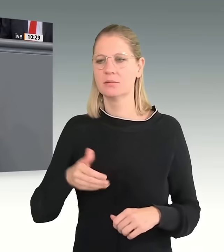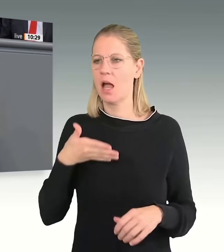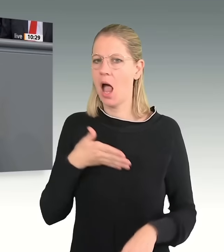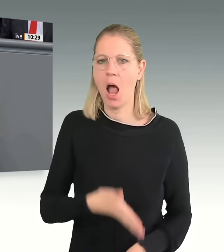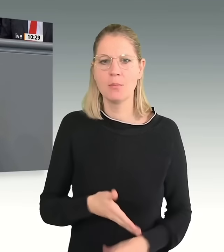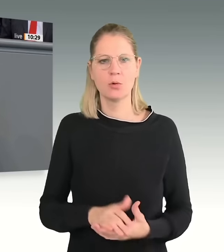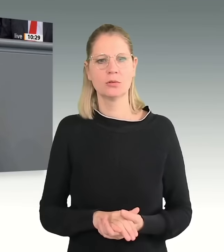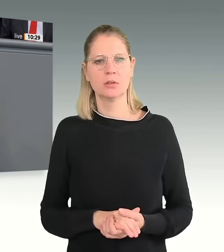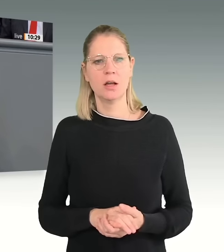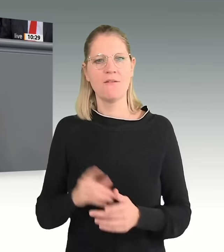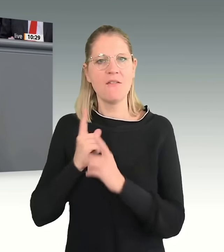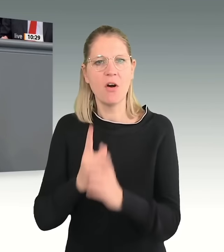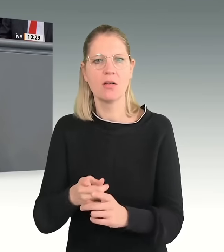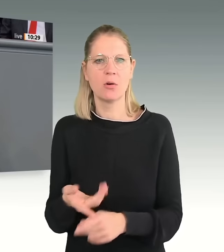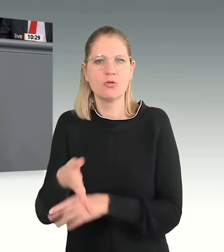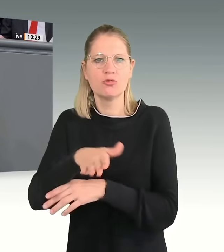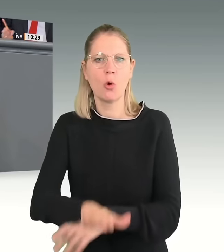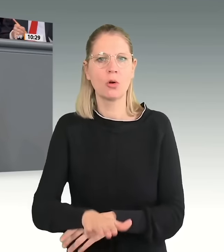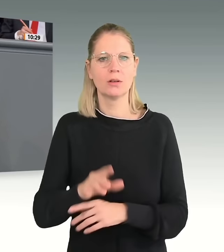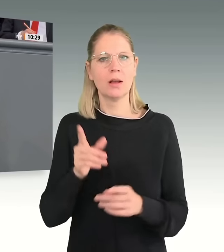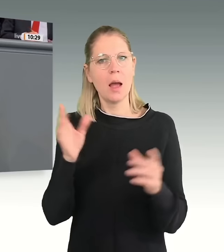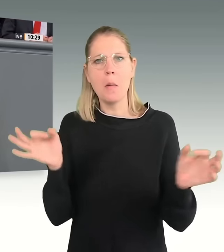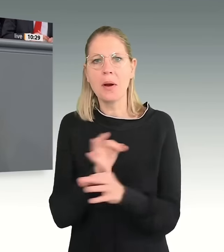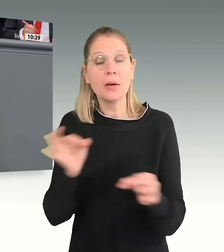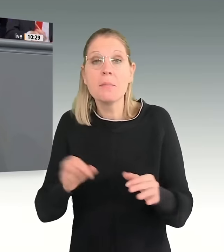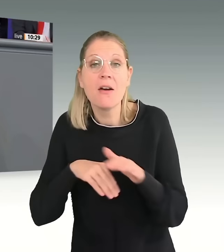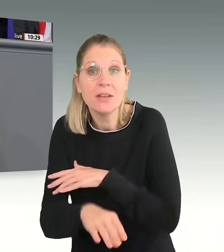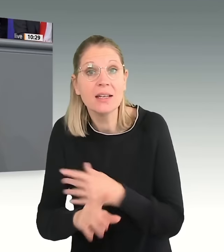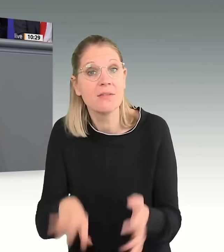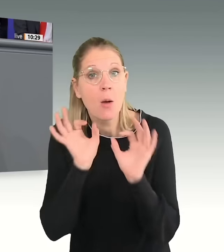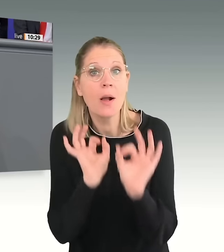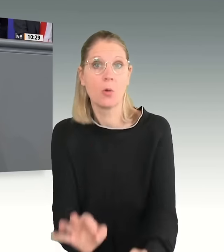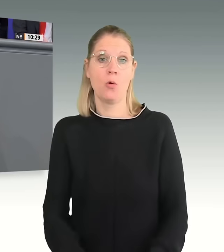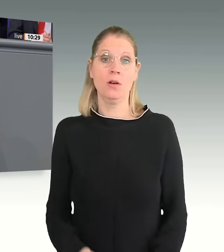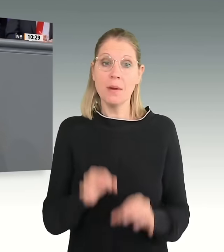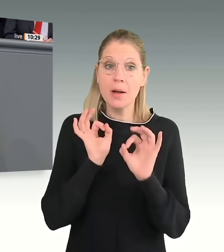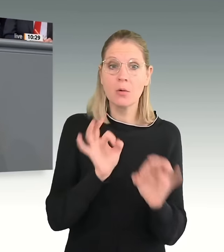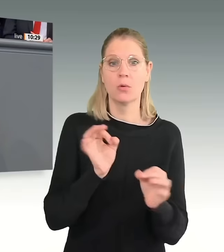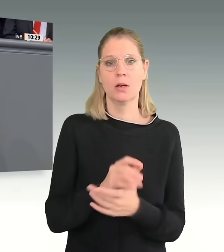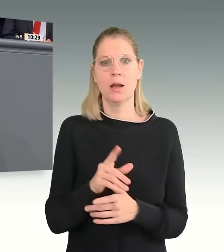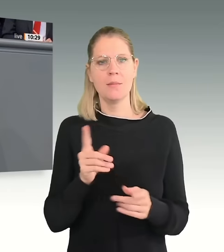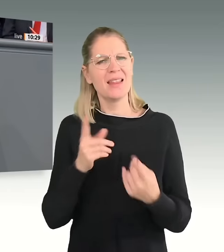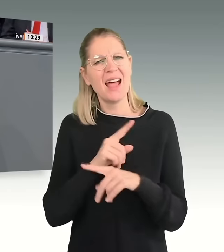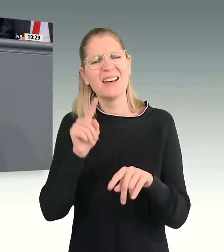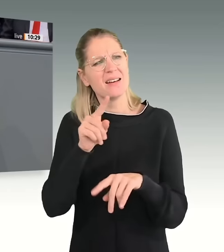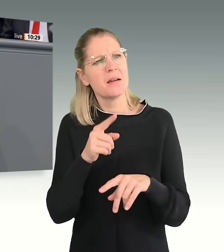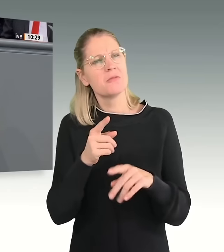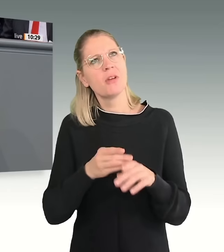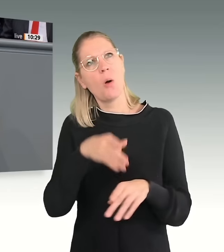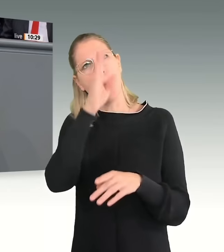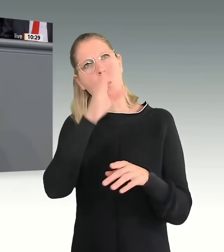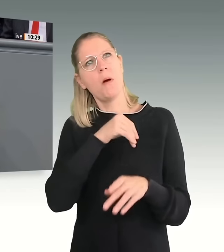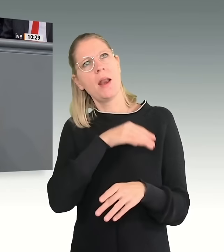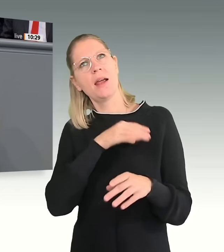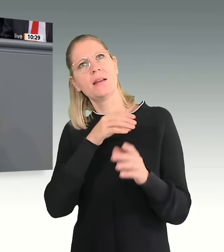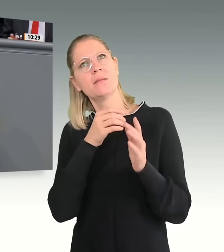Das wäre doch mal was. Nein, Sie treten lieber nach unten. Und dabei wird kein einziger Geflüchteter Kehrt machen, weil Sie hier diese Dinge fordern. Wir müssen das anders